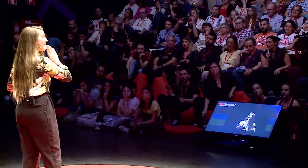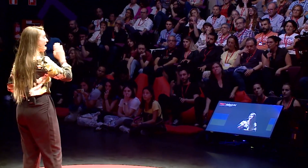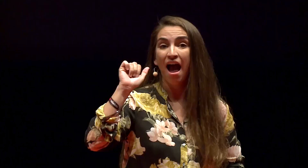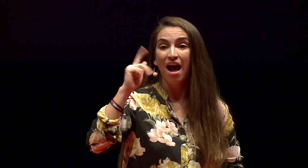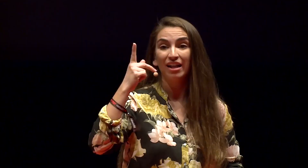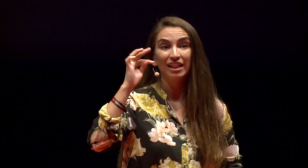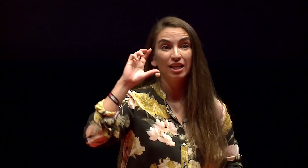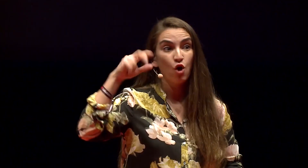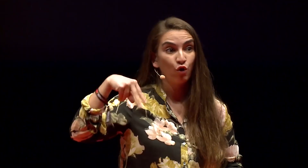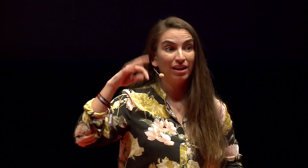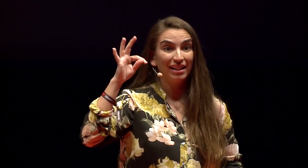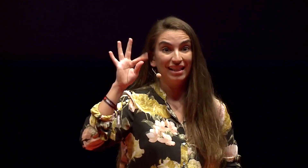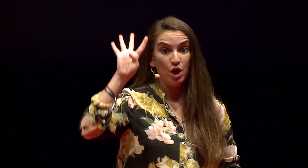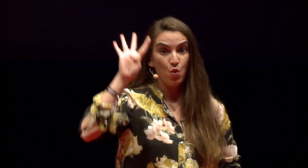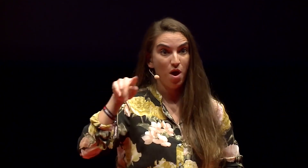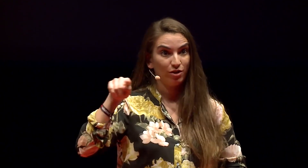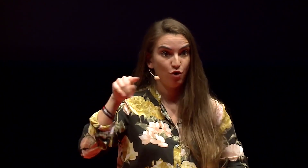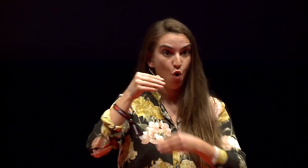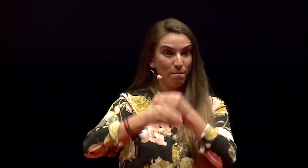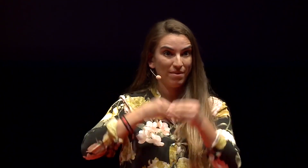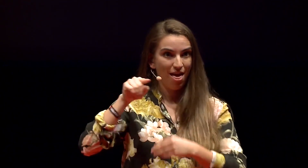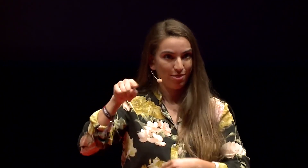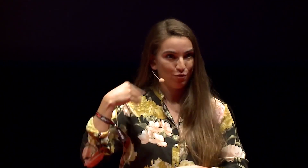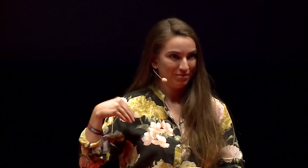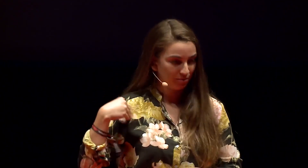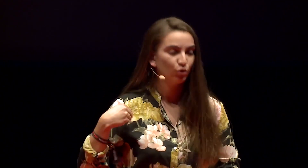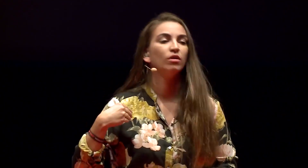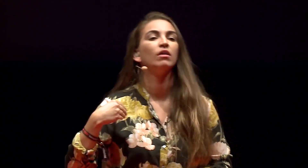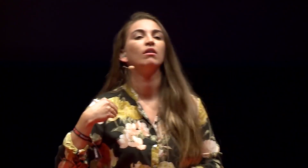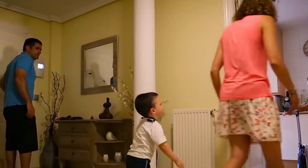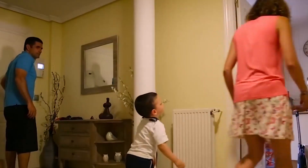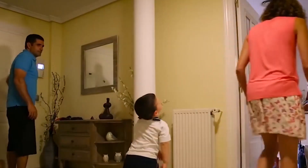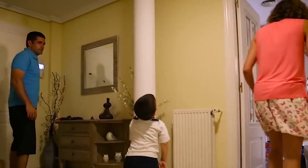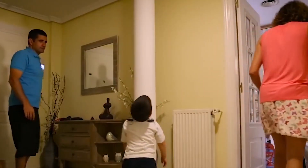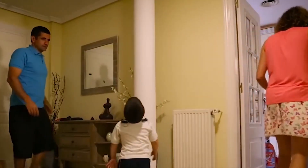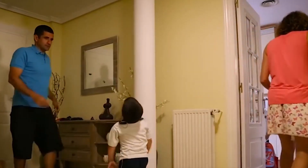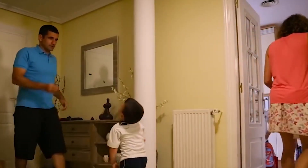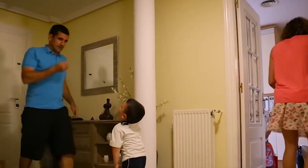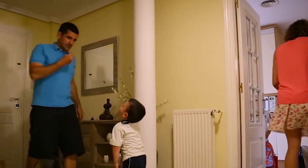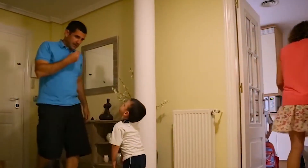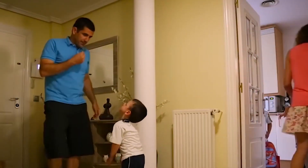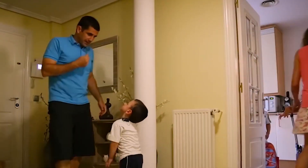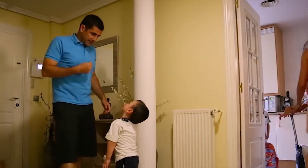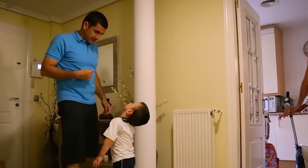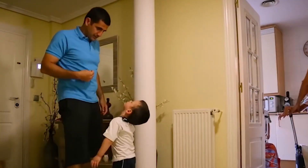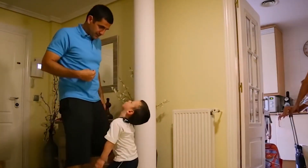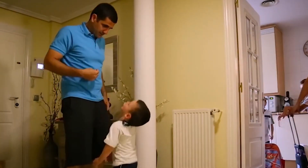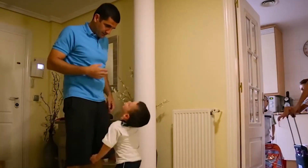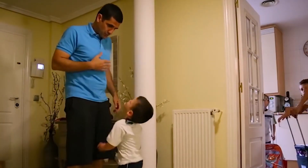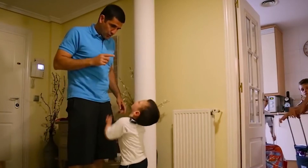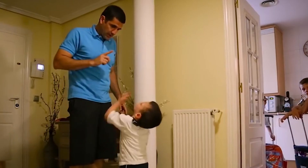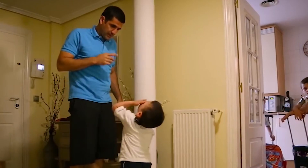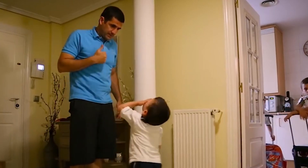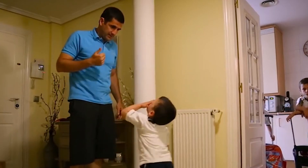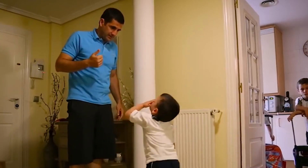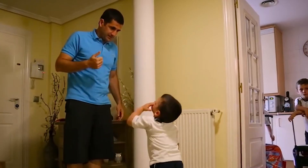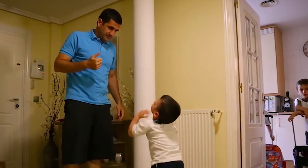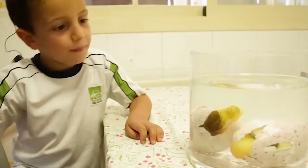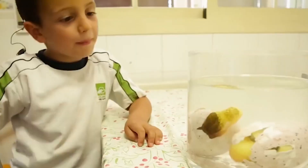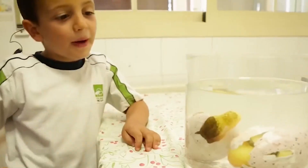de las producciones de investigadores y docentes sordos, así como reconocer la lucha de los padres y madres en favor del desarrollo de